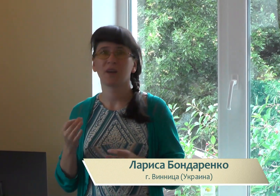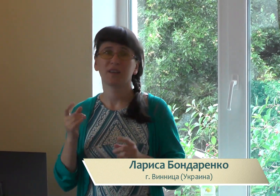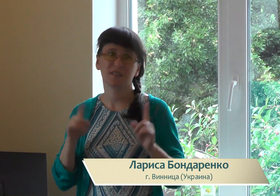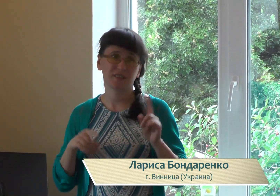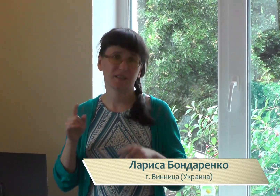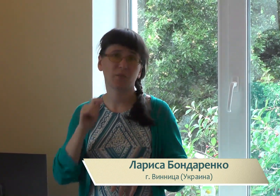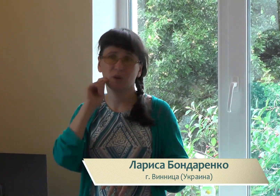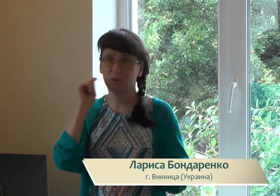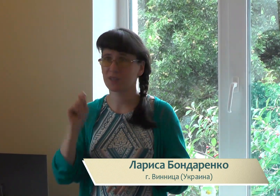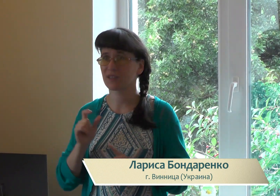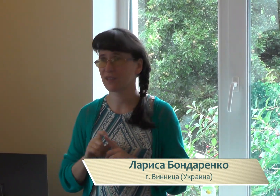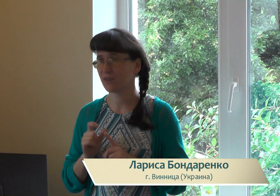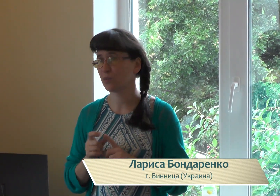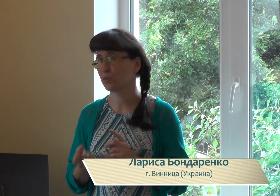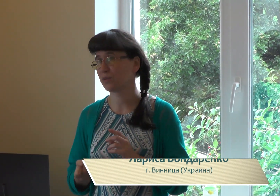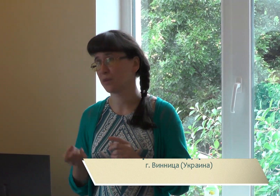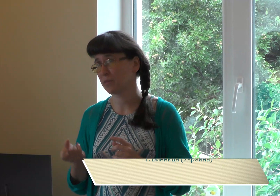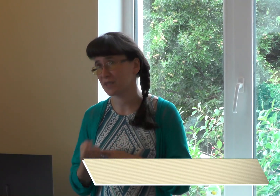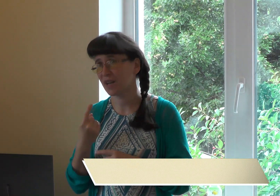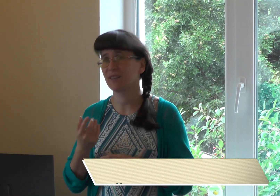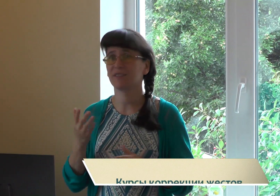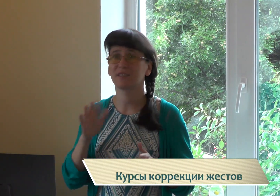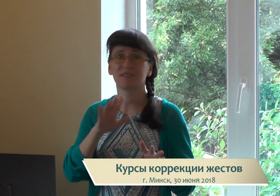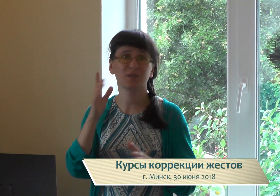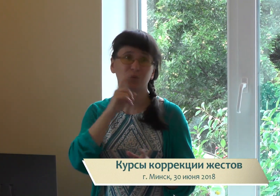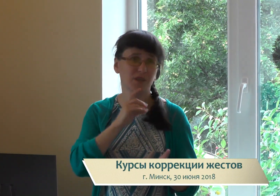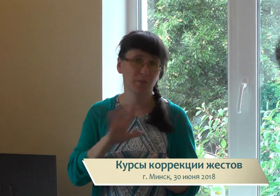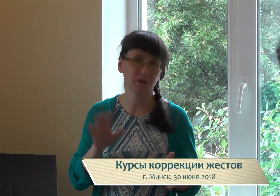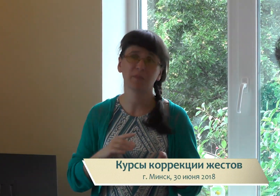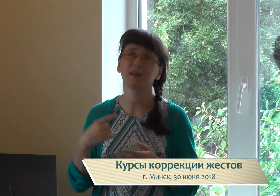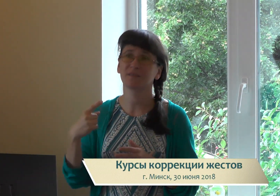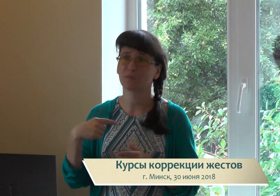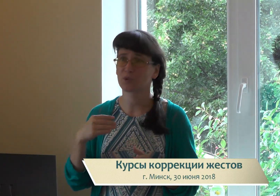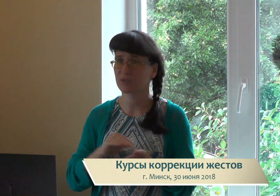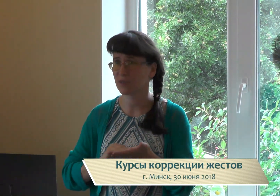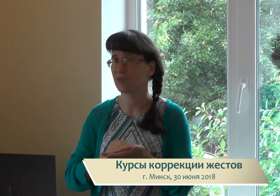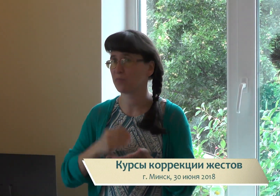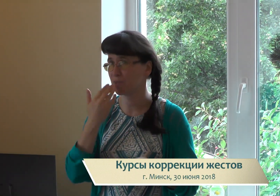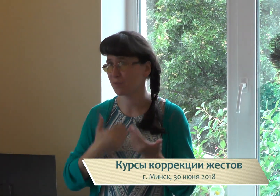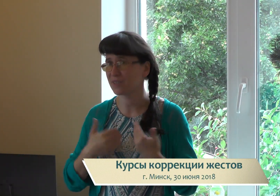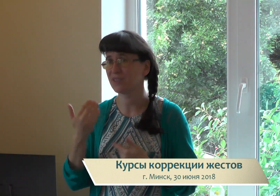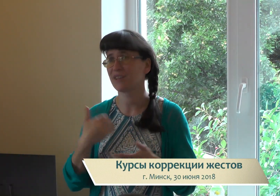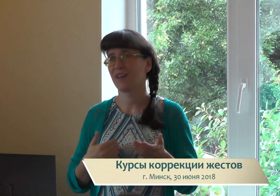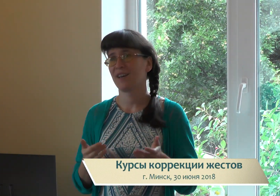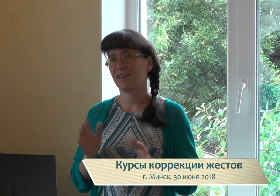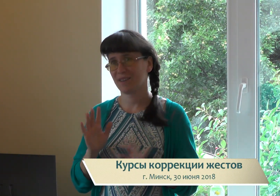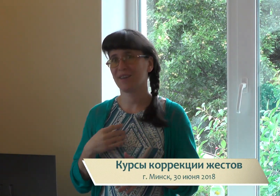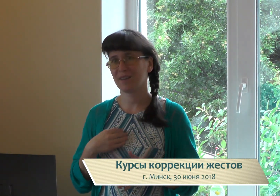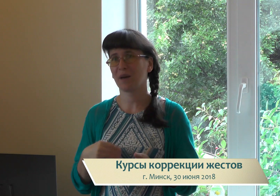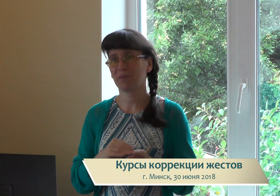если иногда у украинские слова будут простакивать, если кто-то не понимает, вы можете переспросить, и я